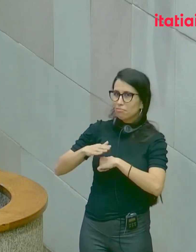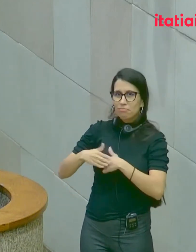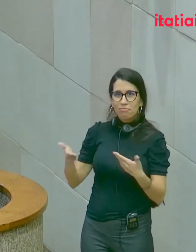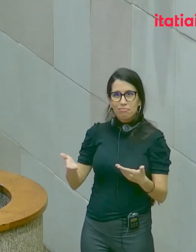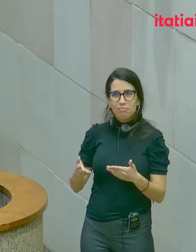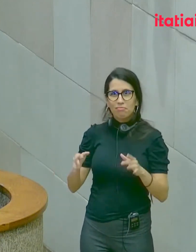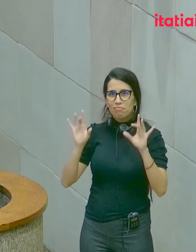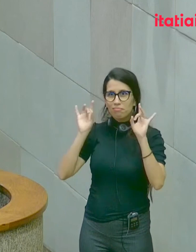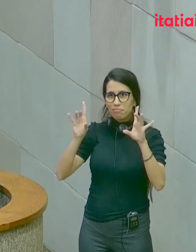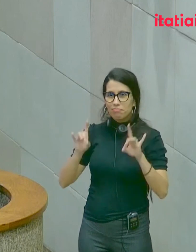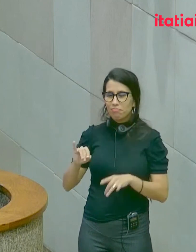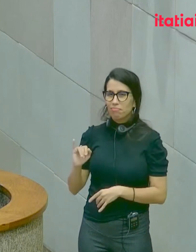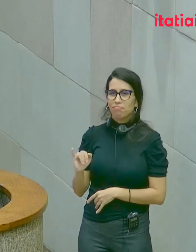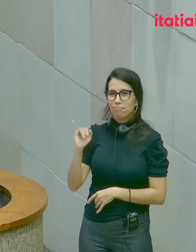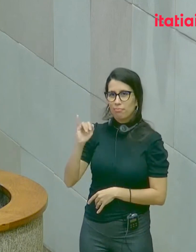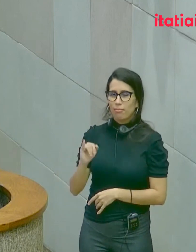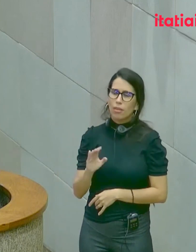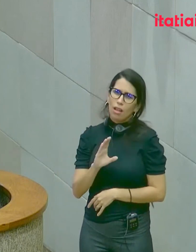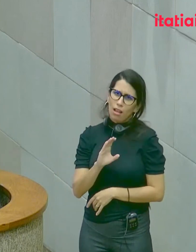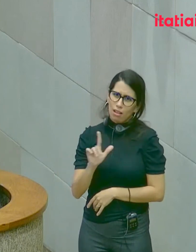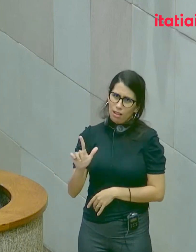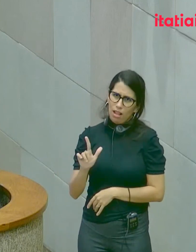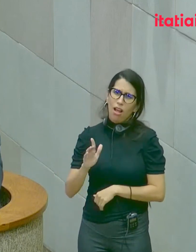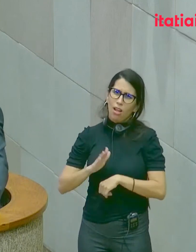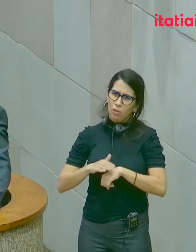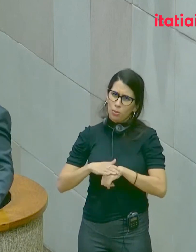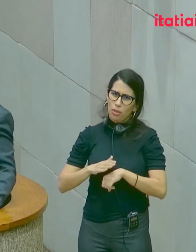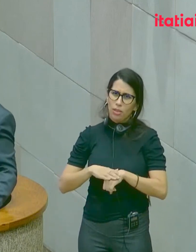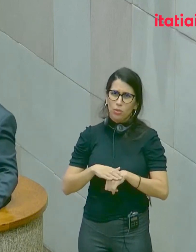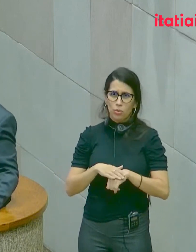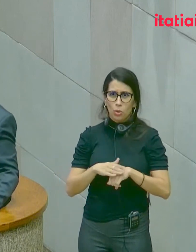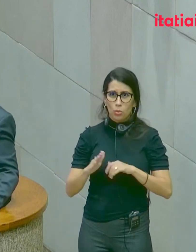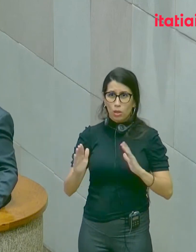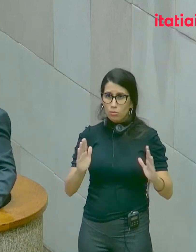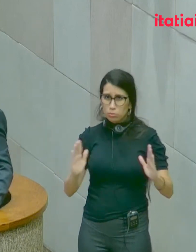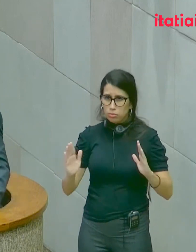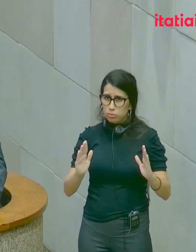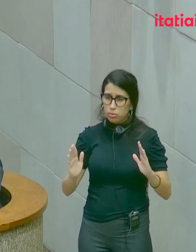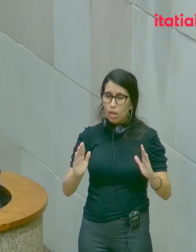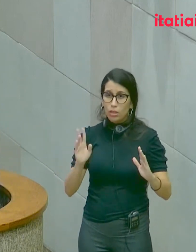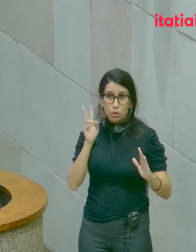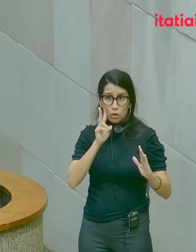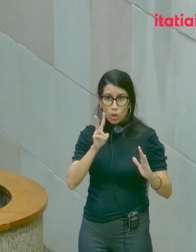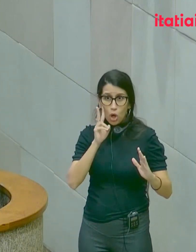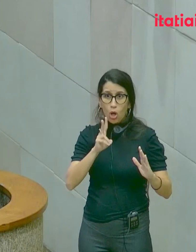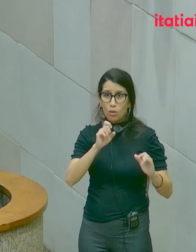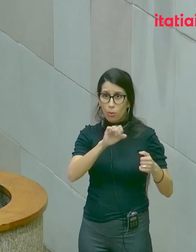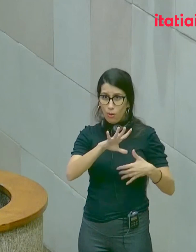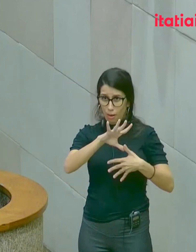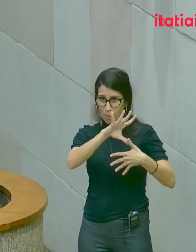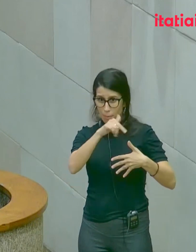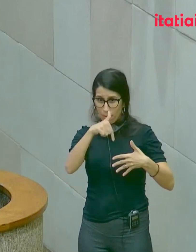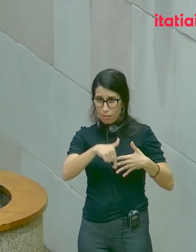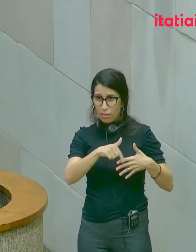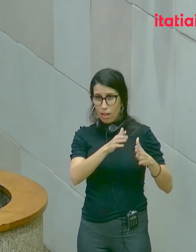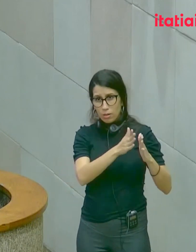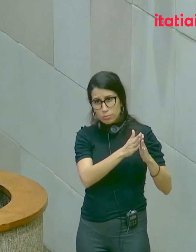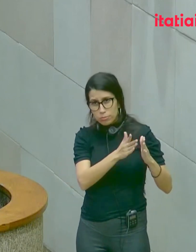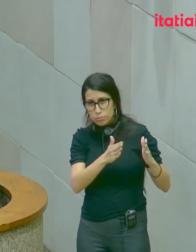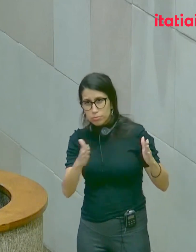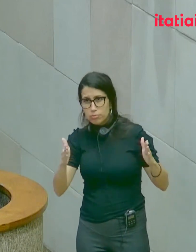É claro que, na existência histórica das Américas, esse acordo ocupe